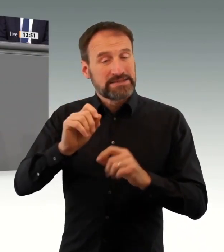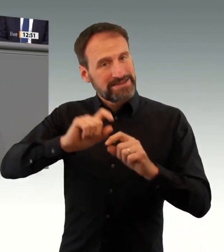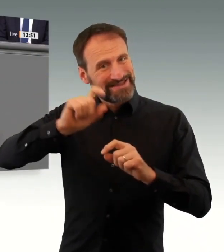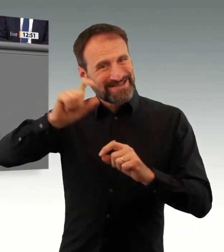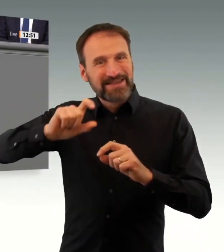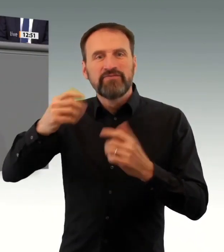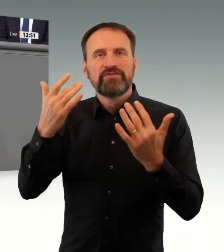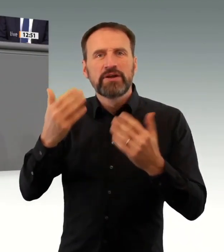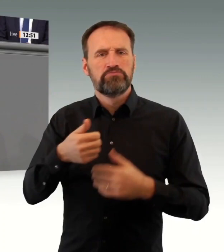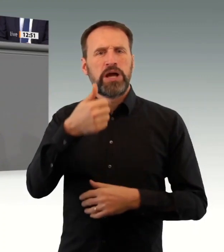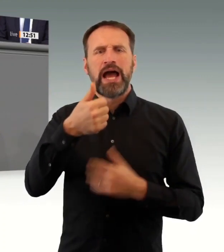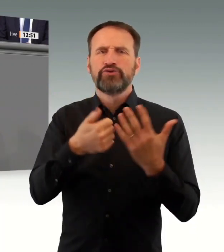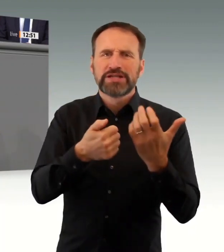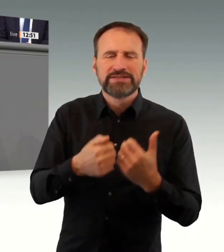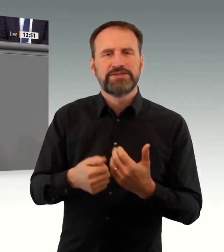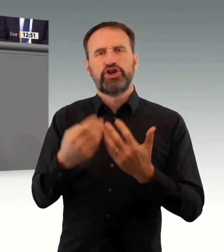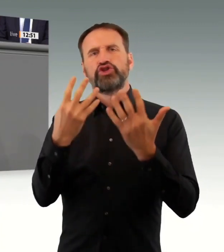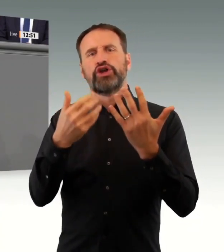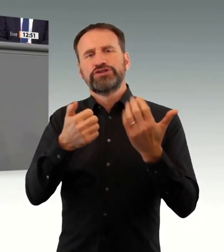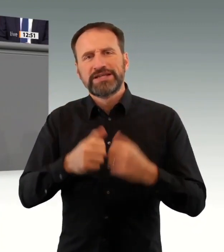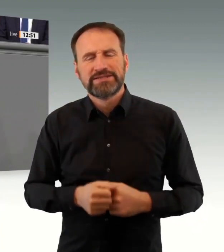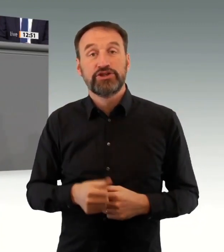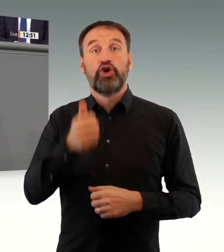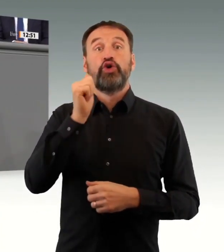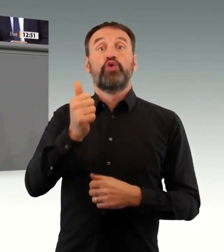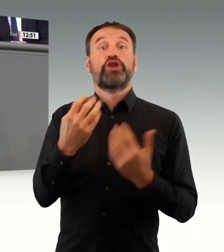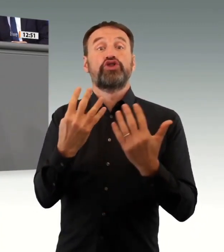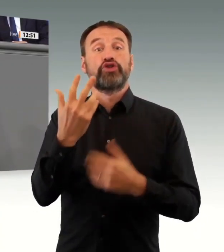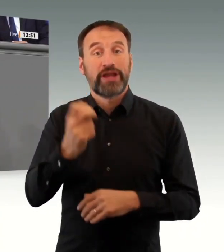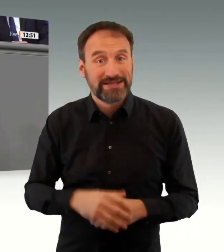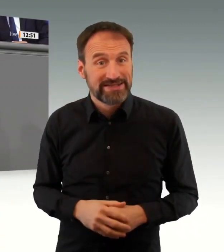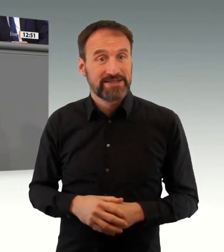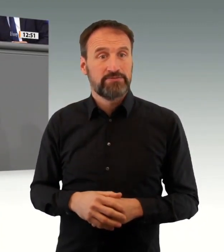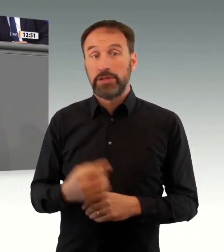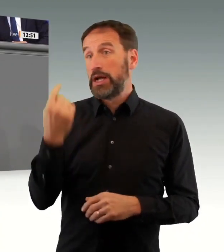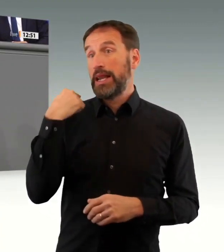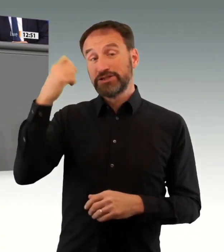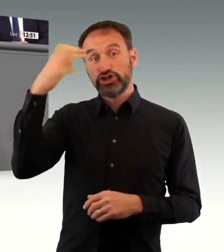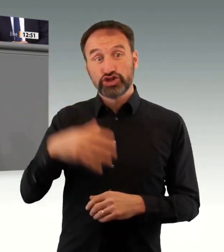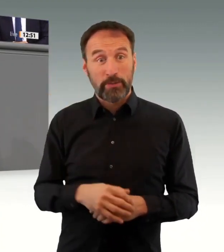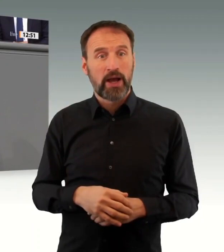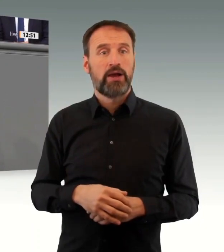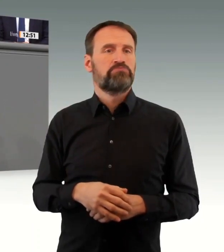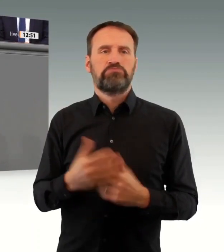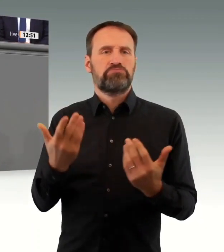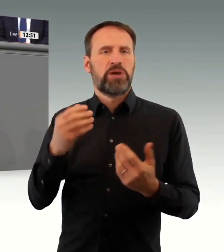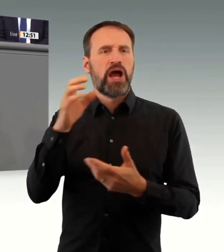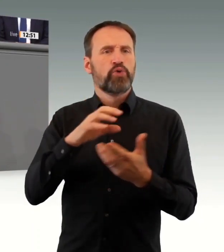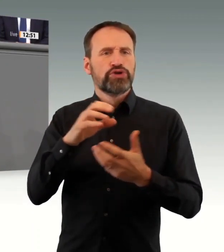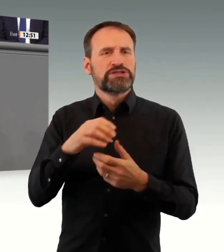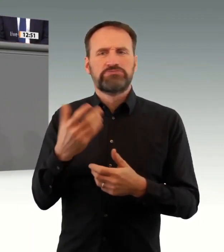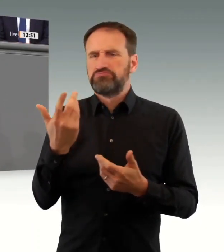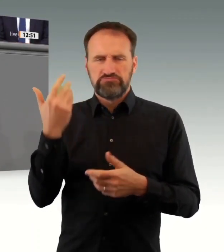432,2 und insgesamt 103 000 Tote zu beklagen haben, auf die Idee kommen, dass eine